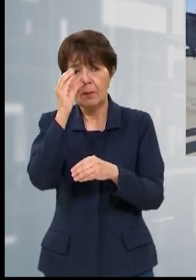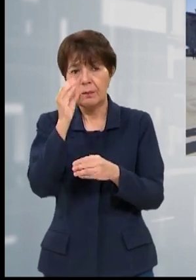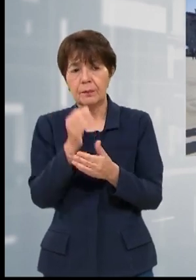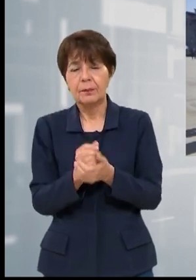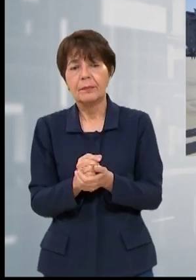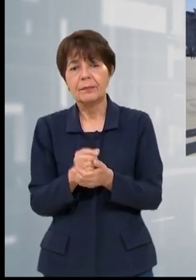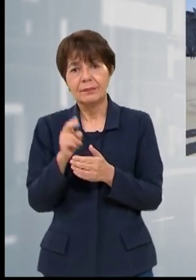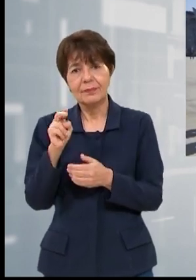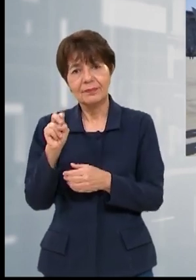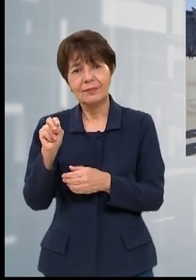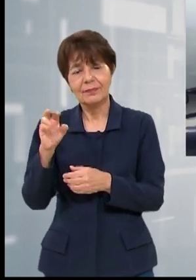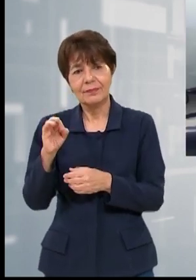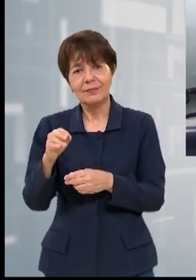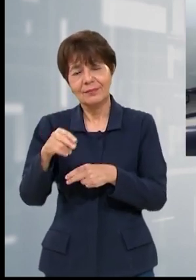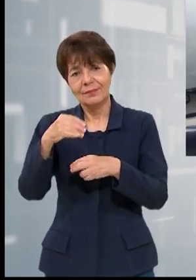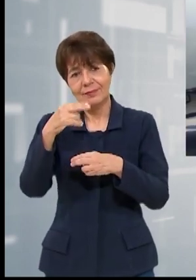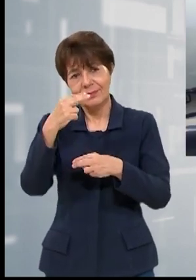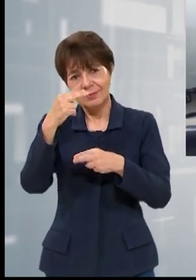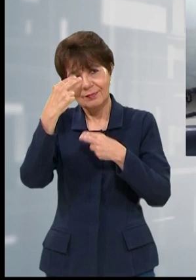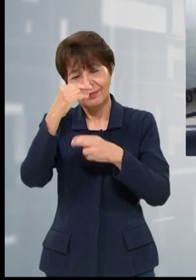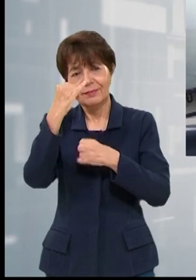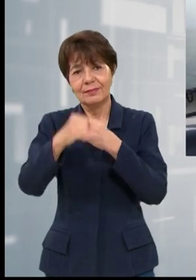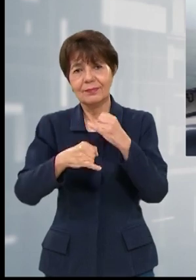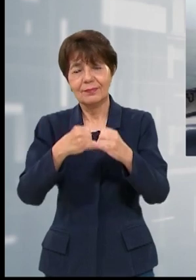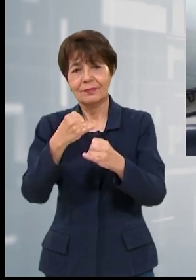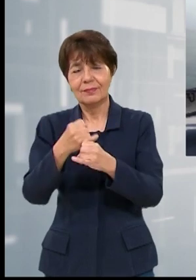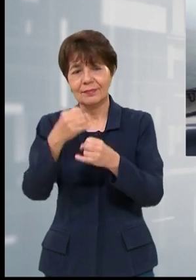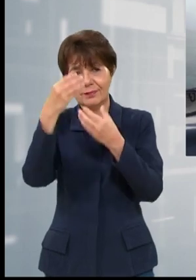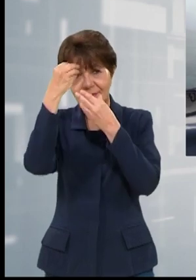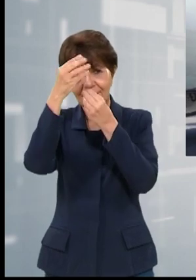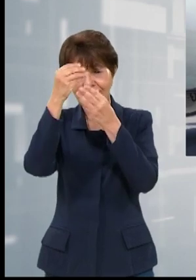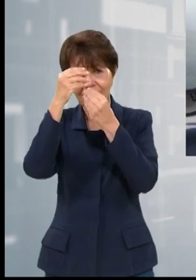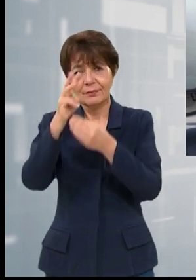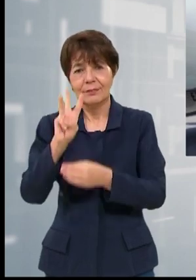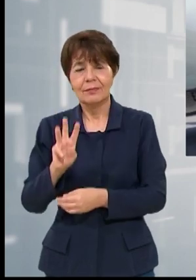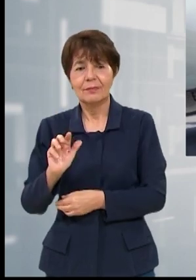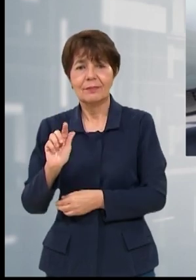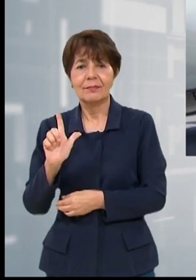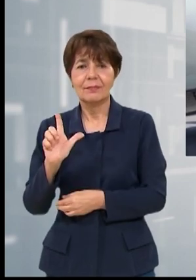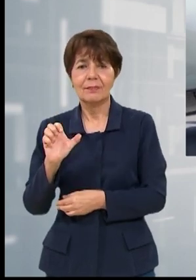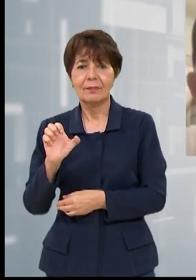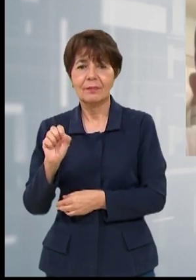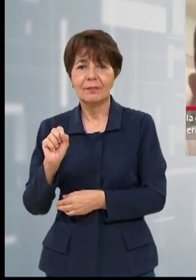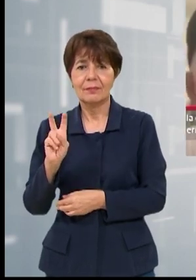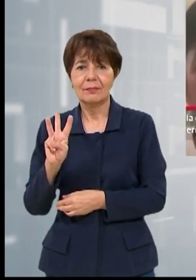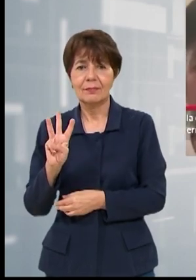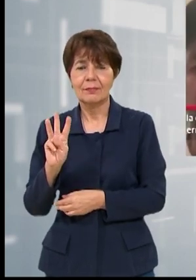Para Notifides, en las noticias internacionales les informó Valesca Velásquez.